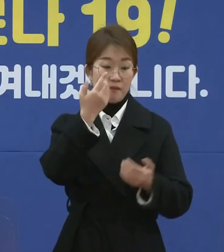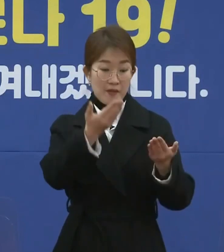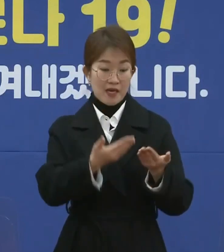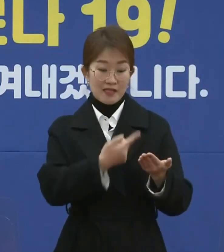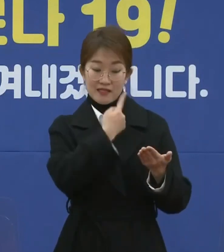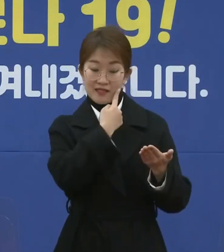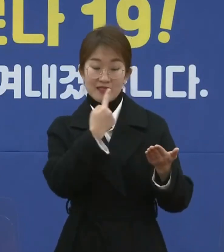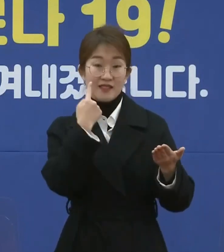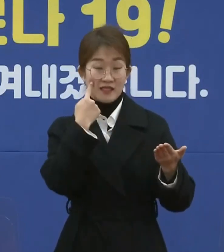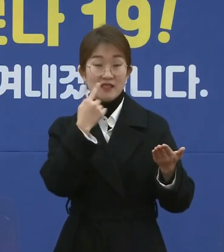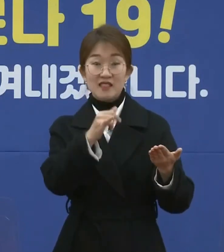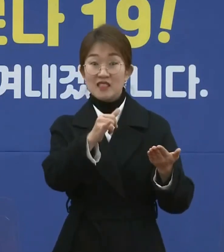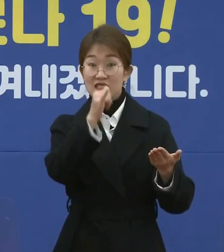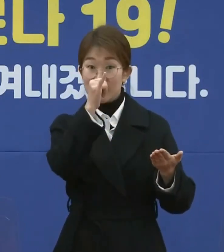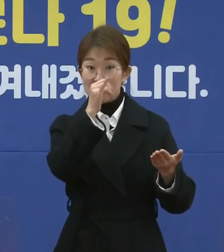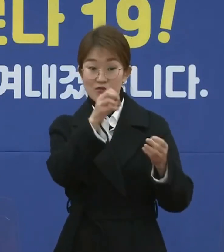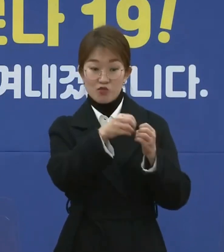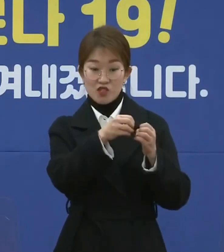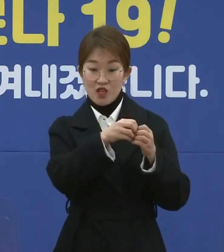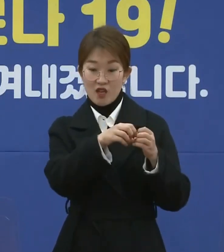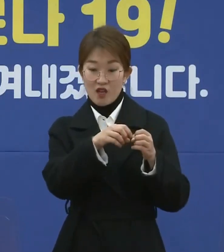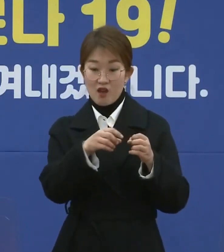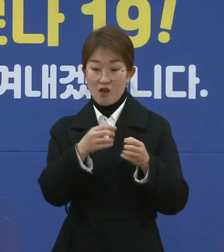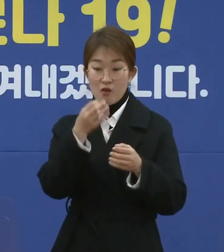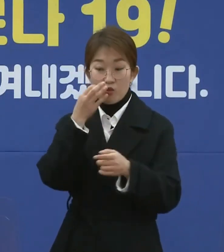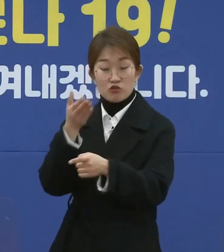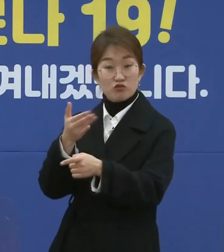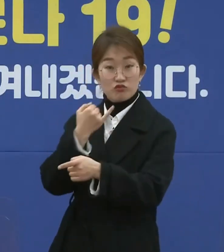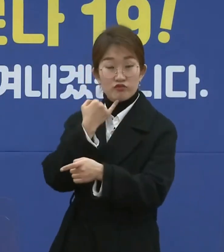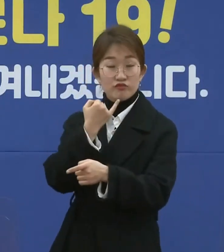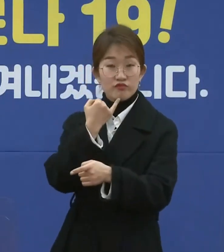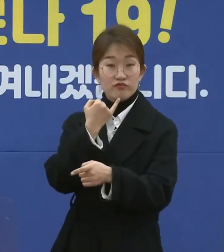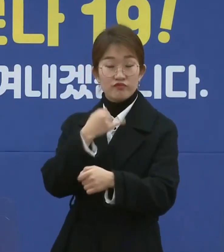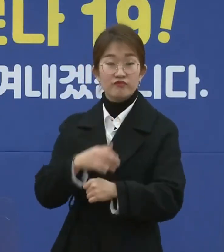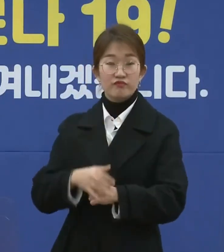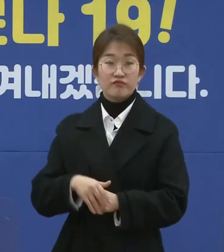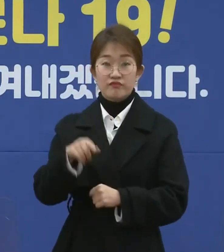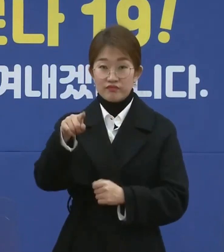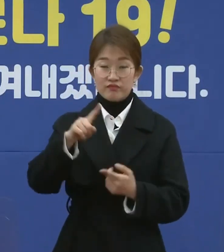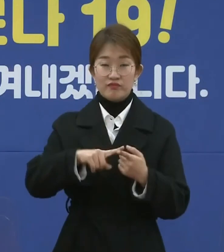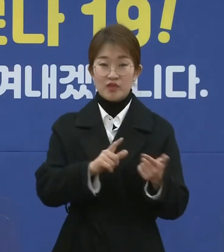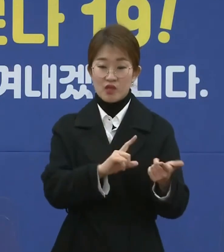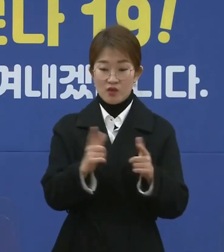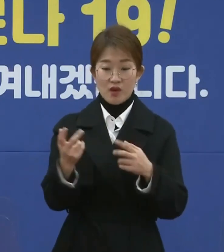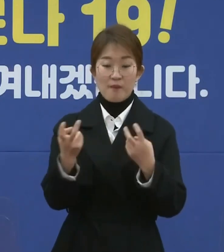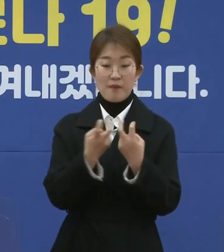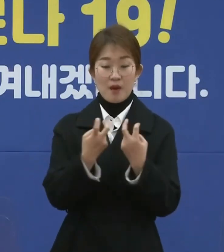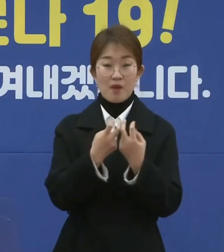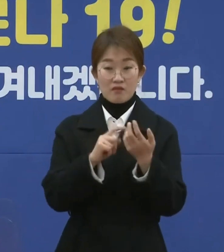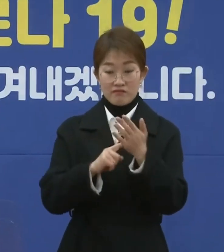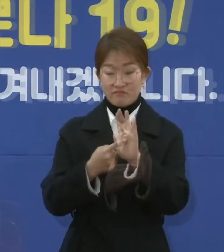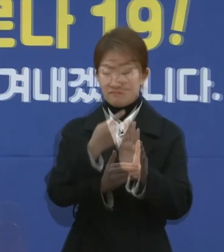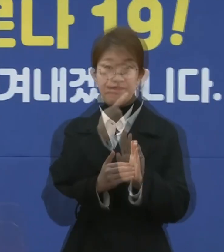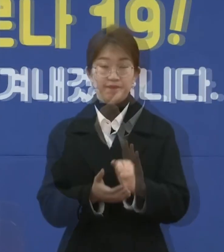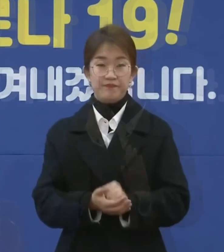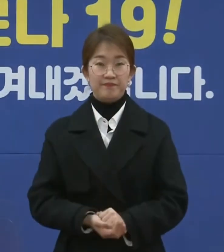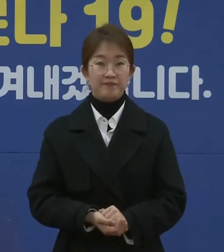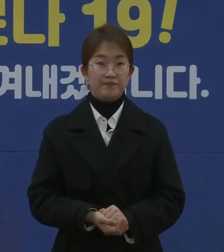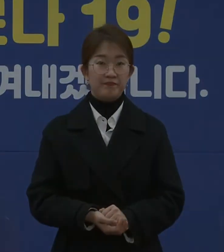문자를 보여주셔도 되고 그 부분은 여러 가지 다양한 수단으로 입증하면 되겠습니다.